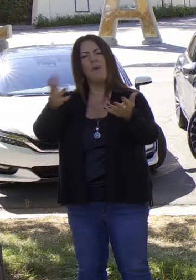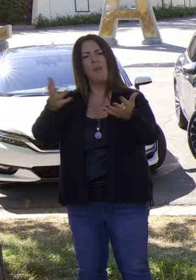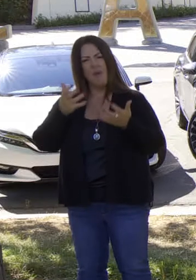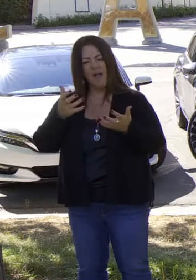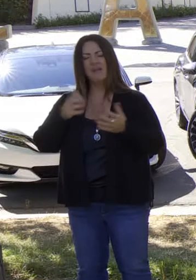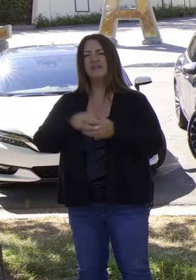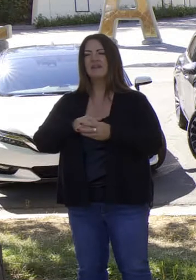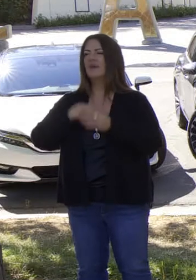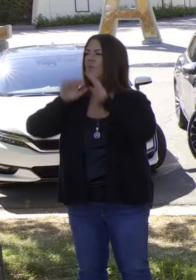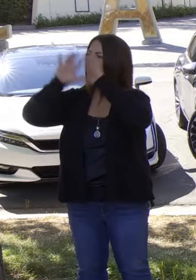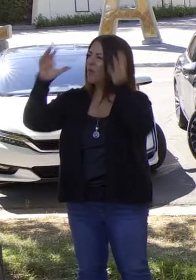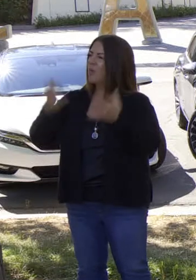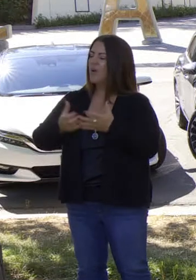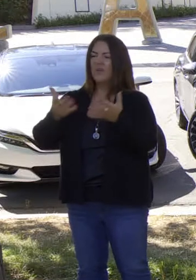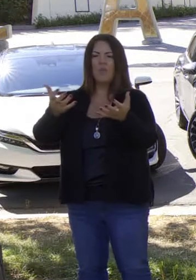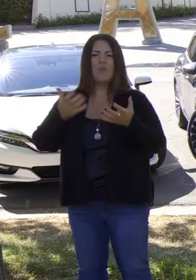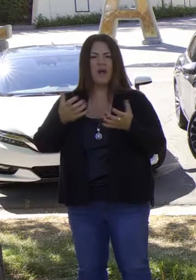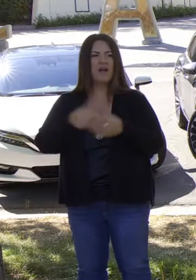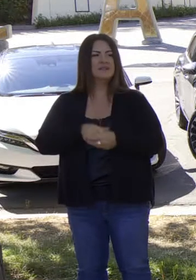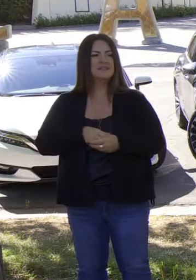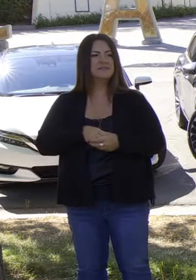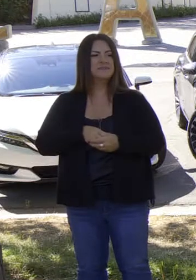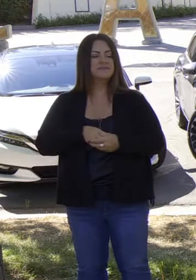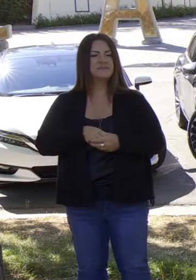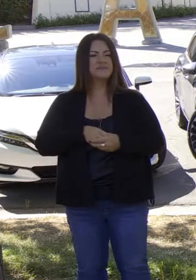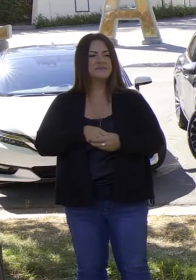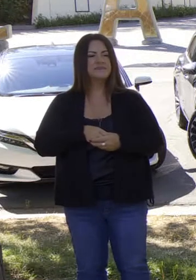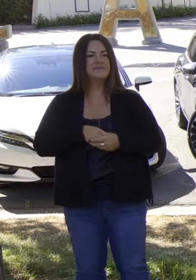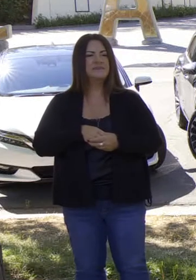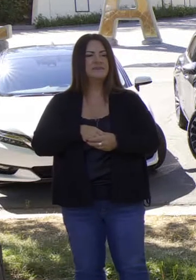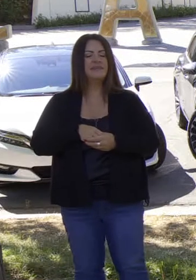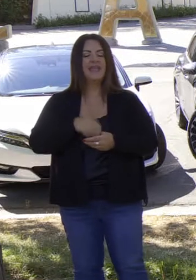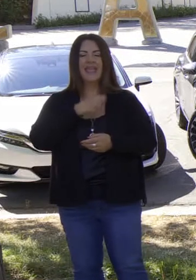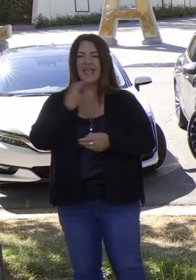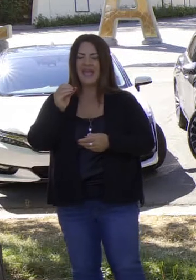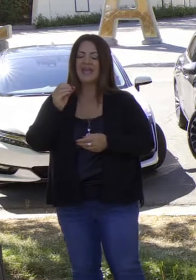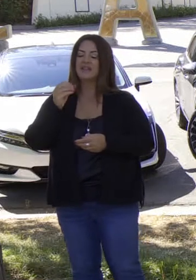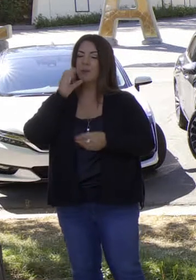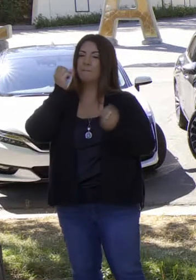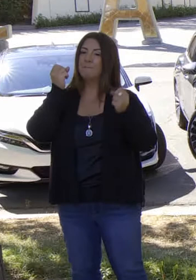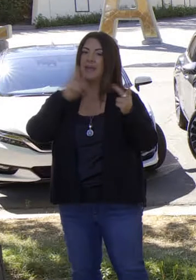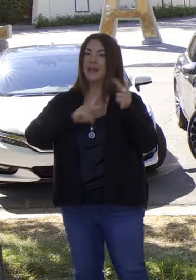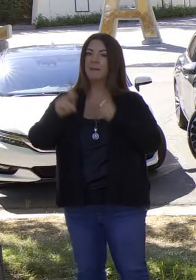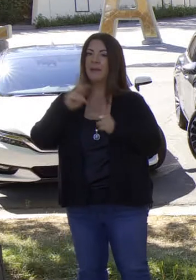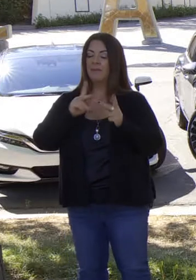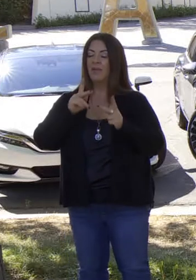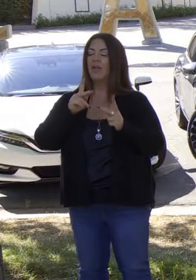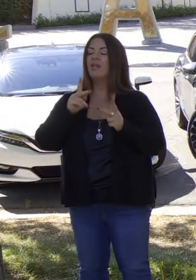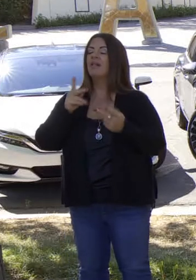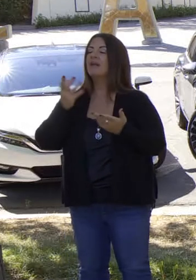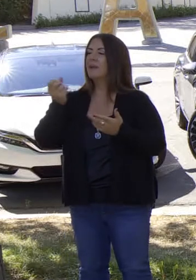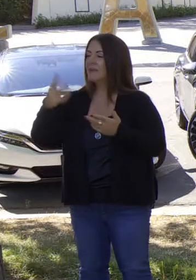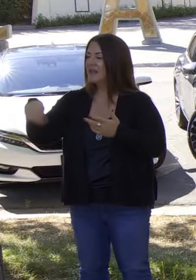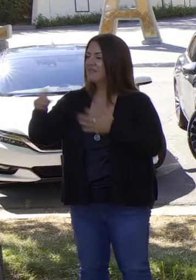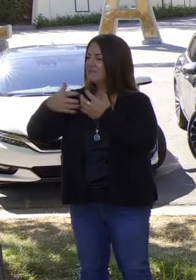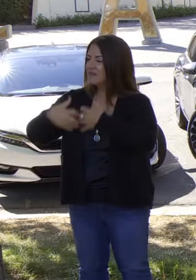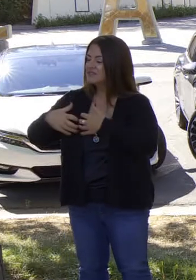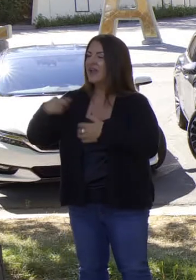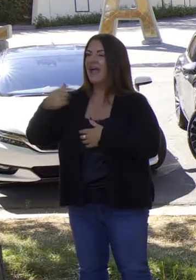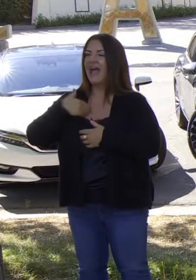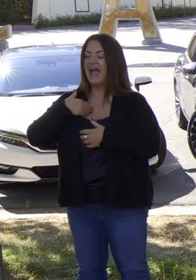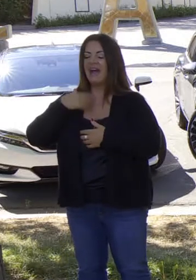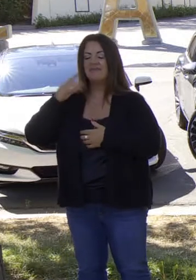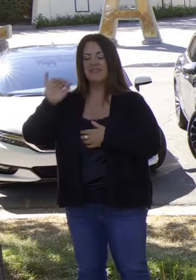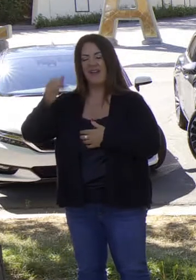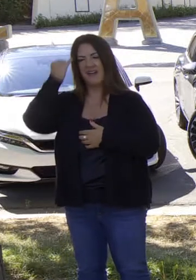mundo quiere? Y nosotros somos los líderes donde estamos obteniendo esto porque tenemos la visión, el